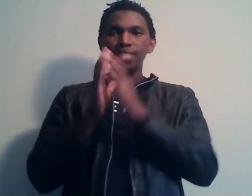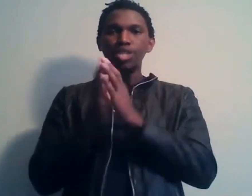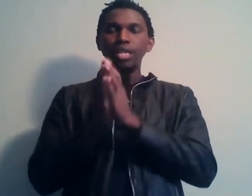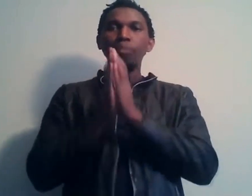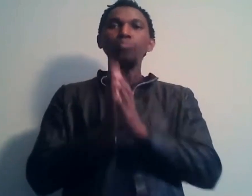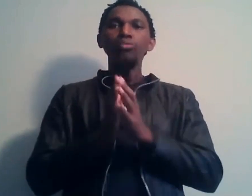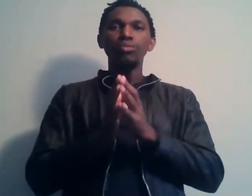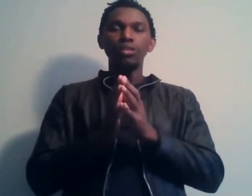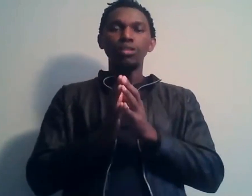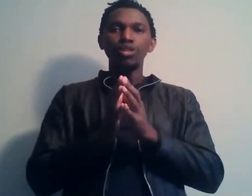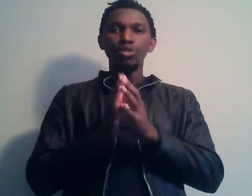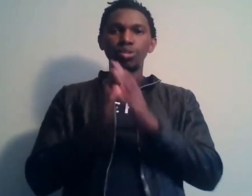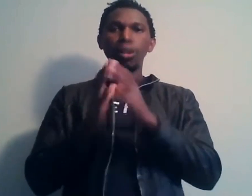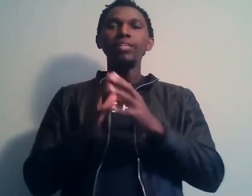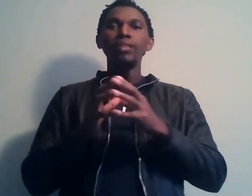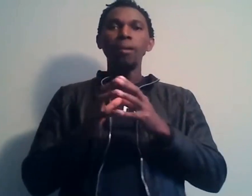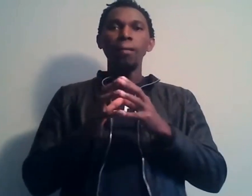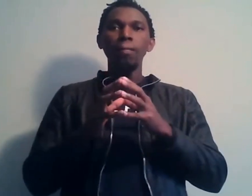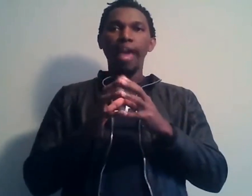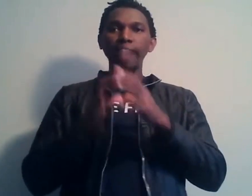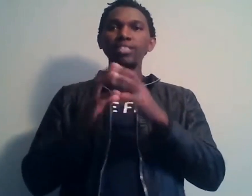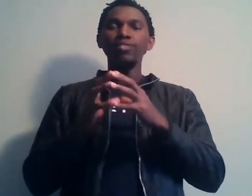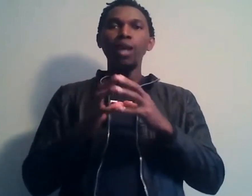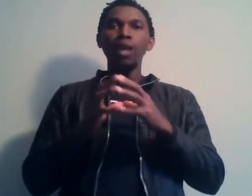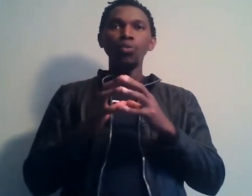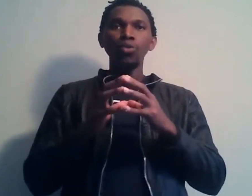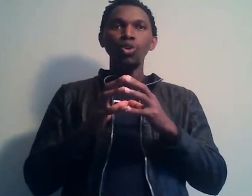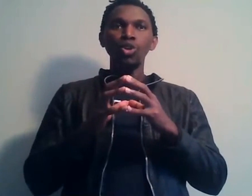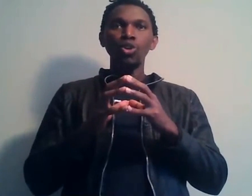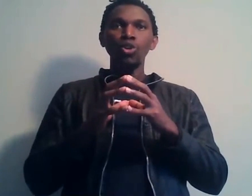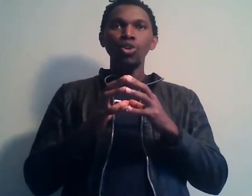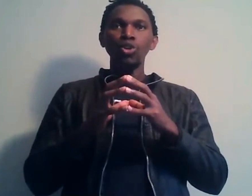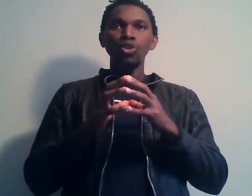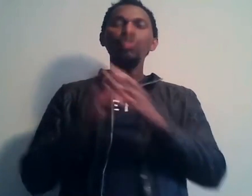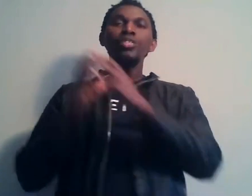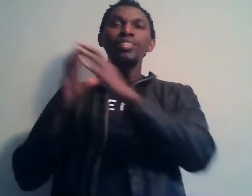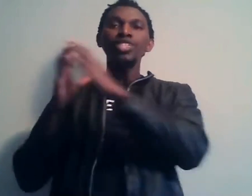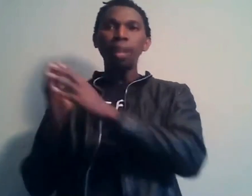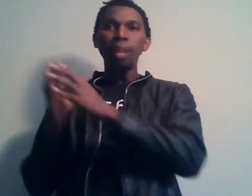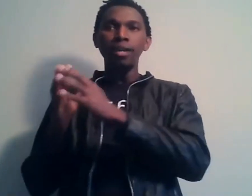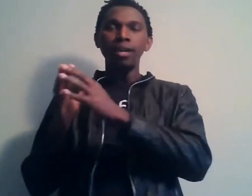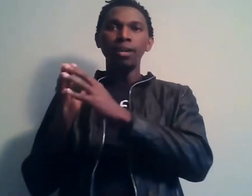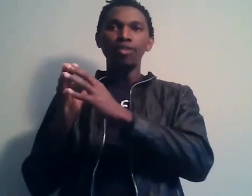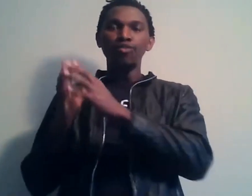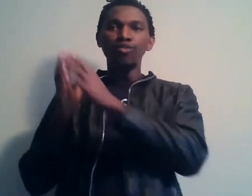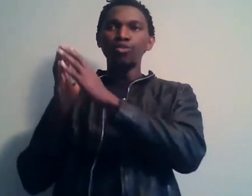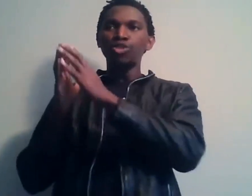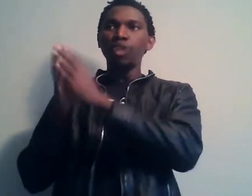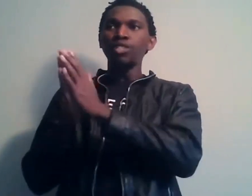cette chaîne a pour but de t'emmener à un niveau là où tu n'étais jamais... En fait,